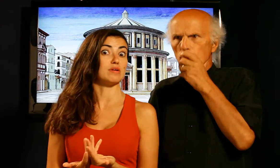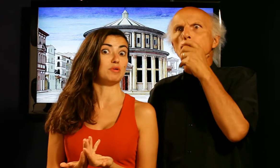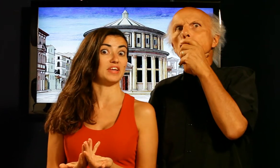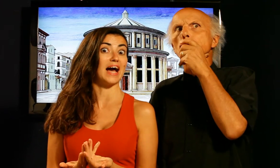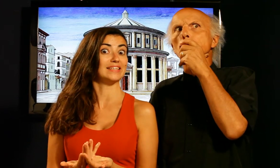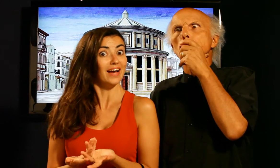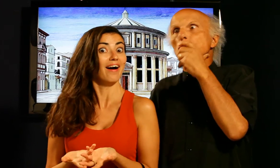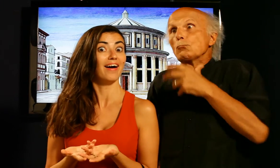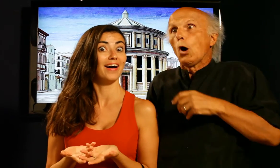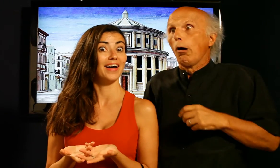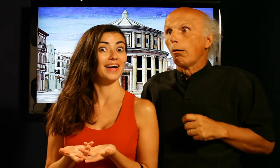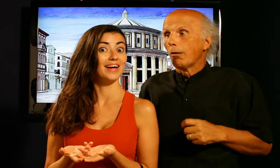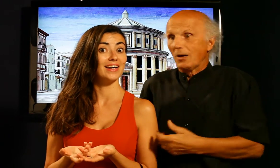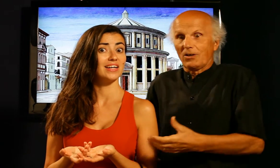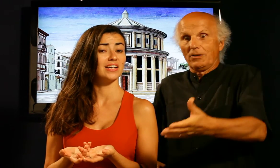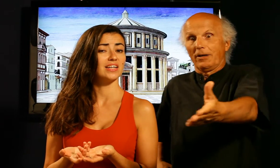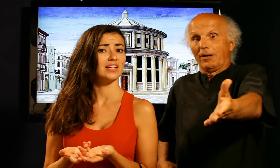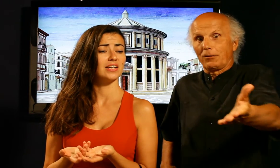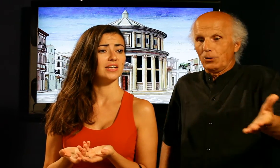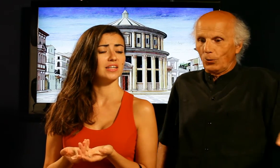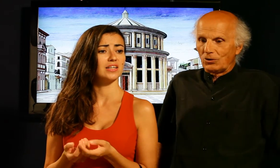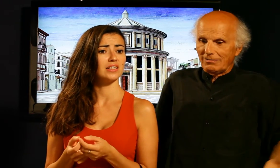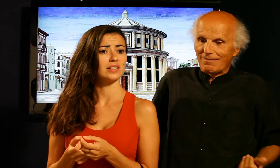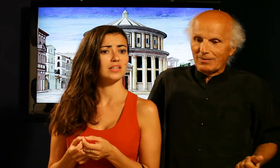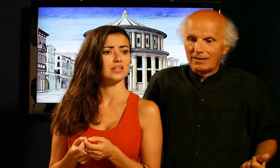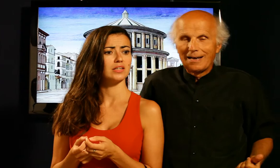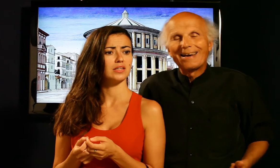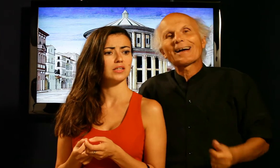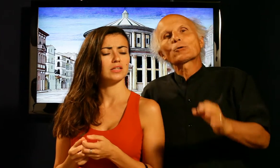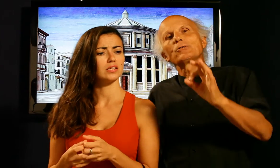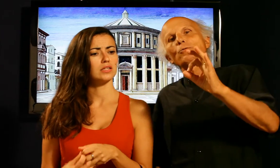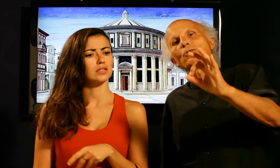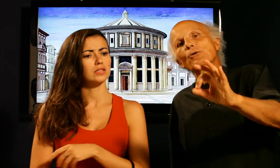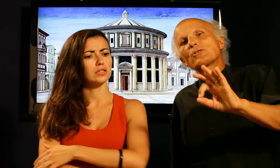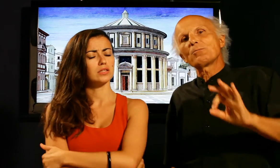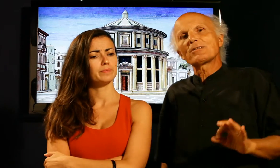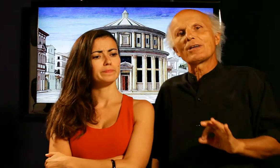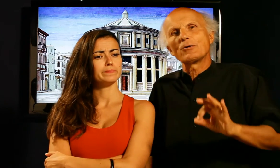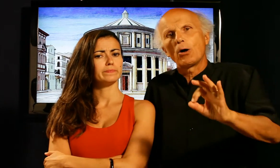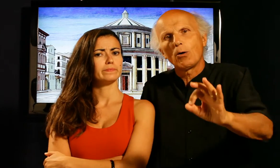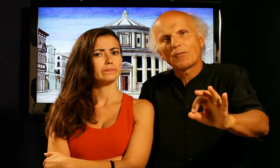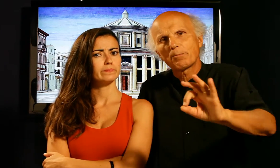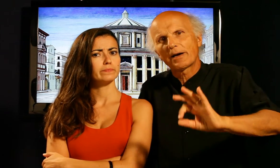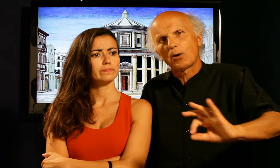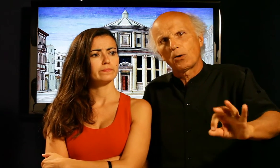semplificati no basta vedere l'articolo 70 la costituzione ci mette nove parole